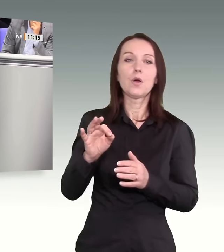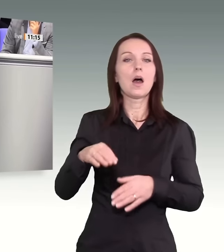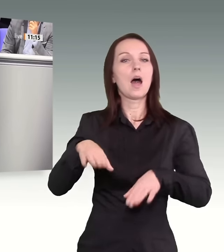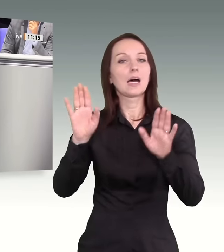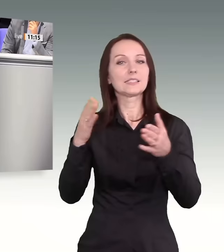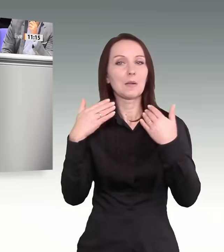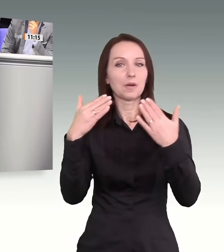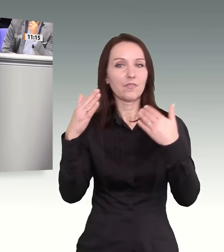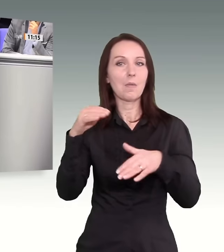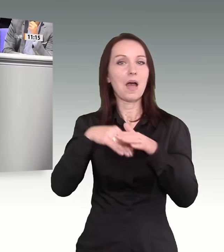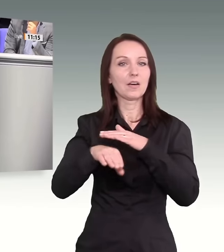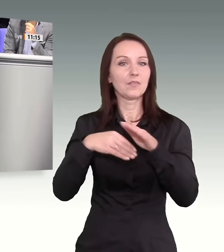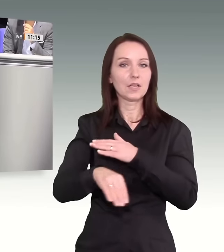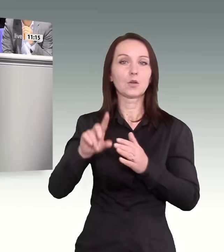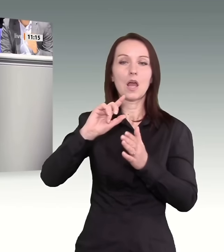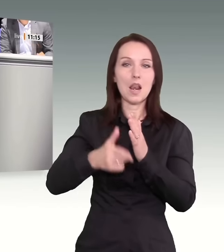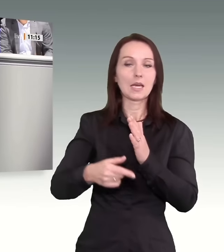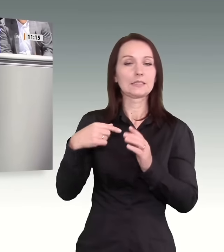Bundesverfassungsgericht zu, Herr Stracke.